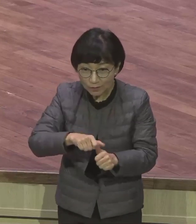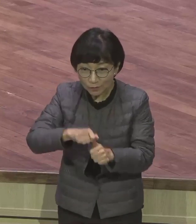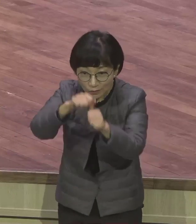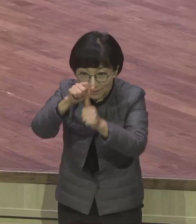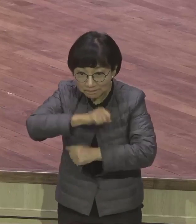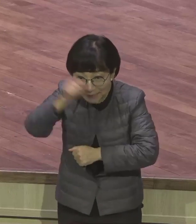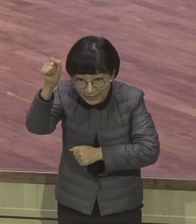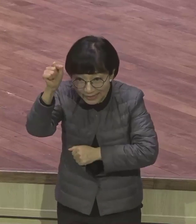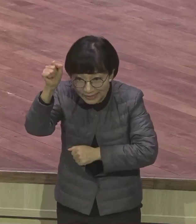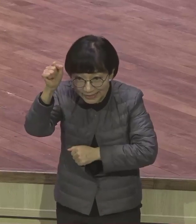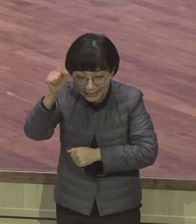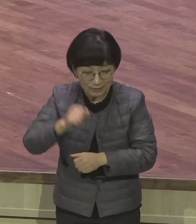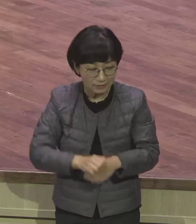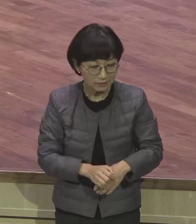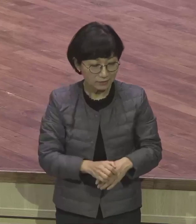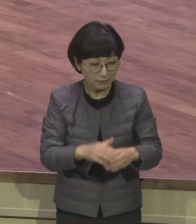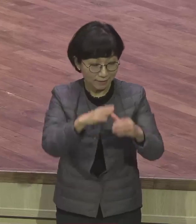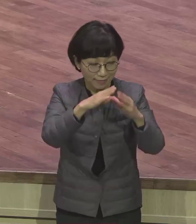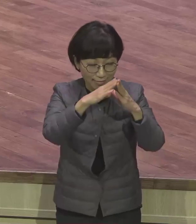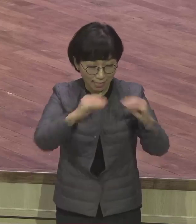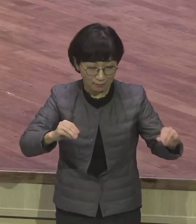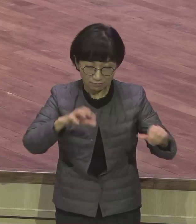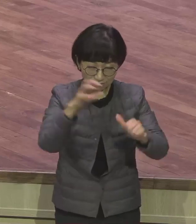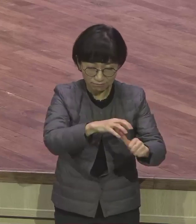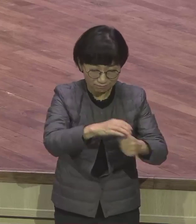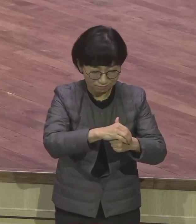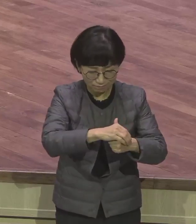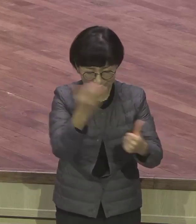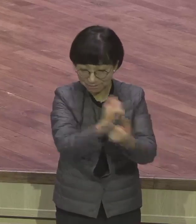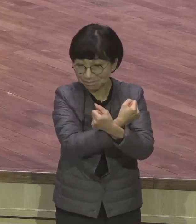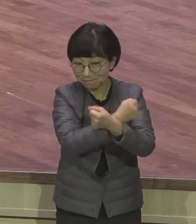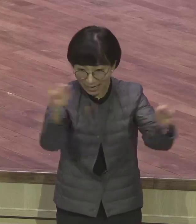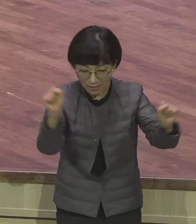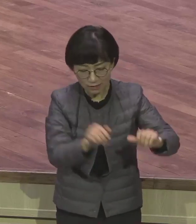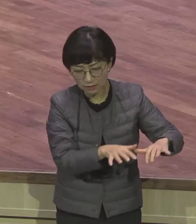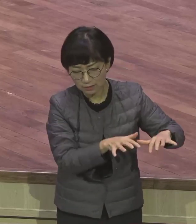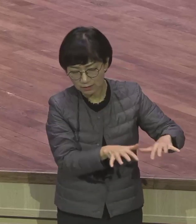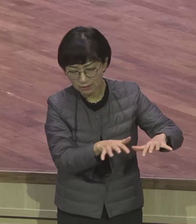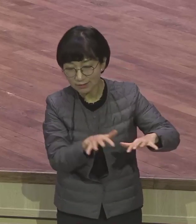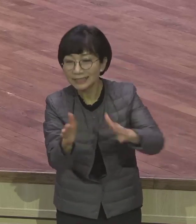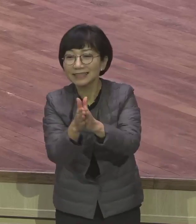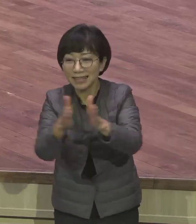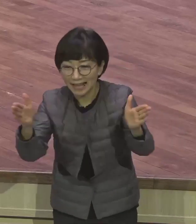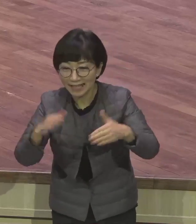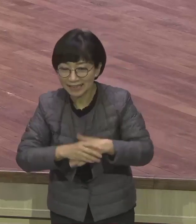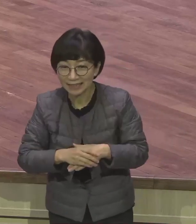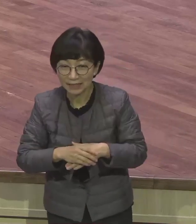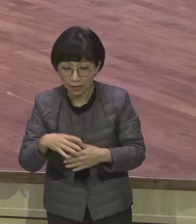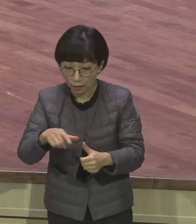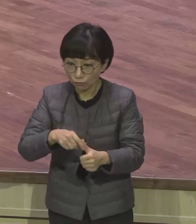수료급 했잖아요. 맞습니까? 수료급 했어요. 구원 받았습니다. 그런데 여기서 끝나는 게 아니야.